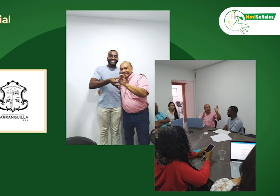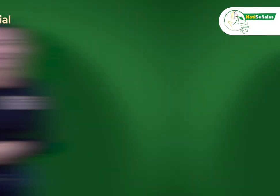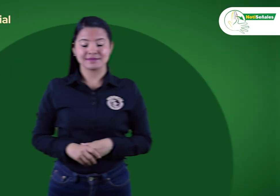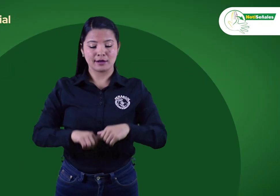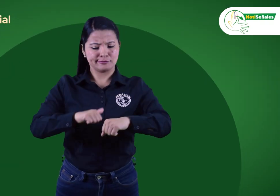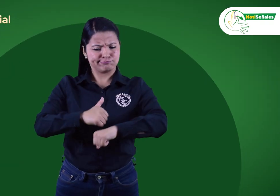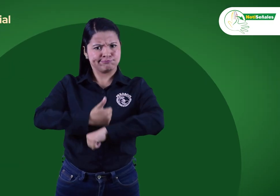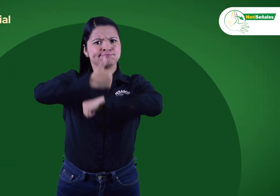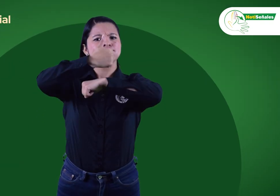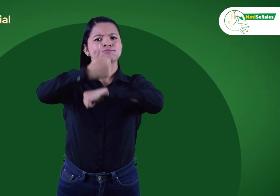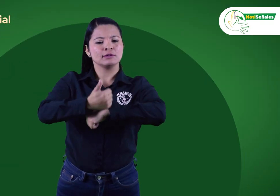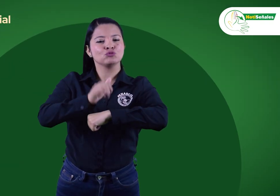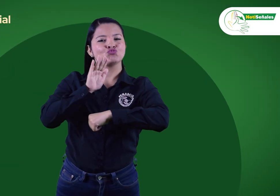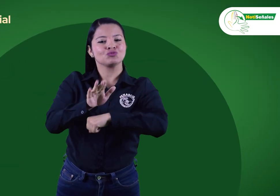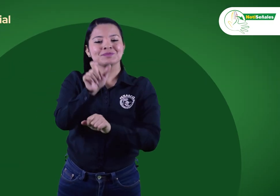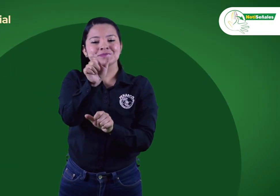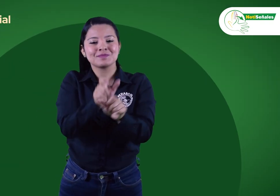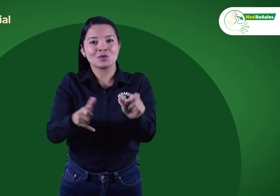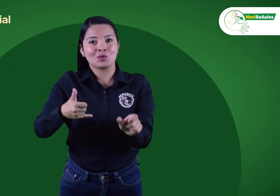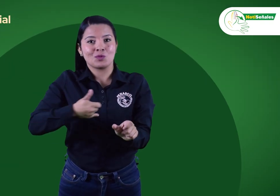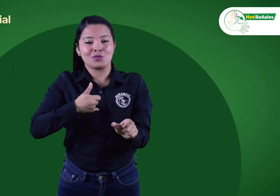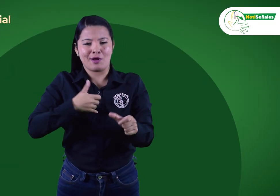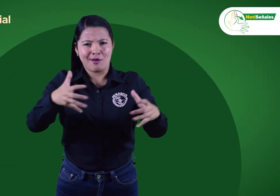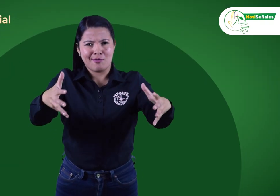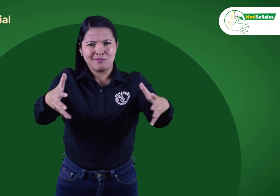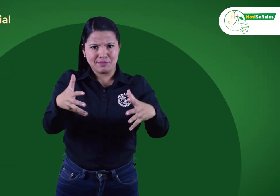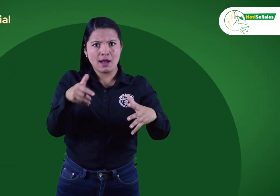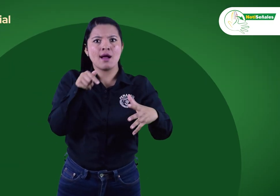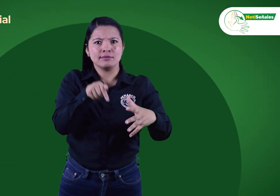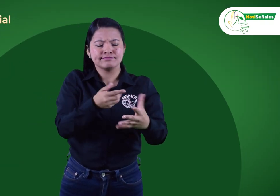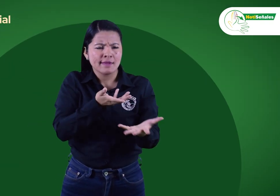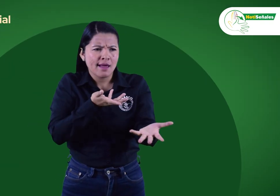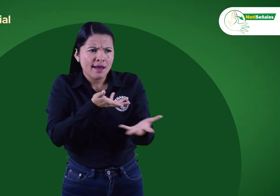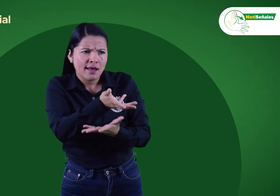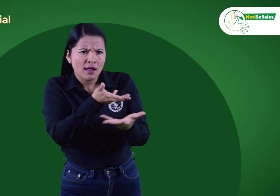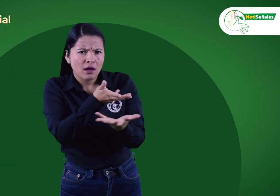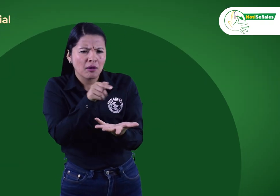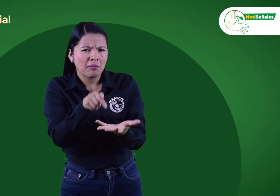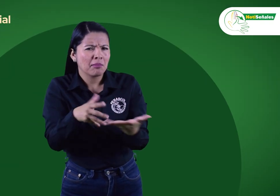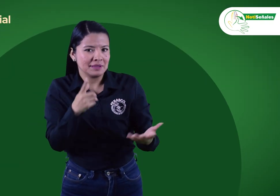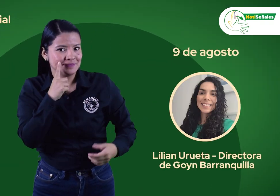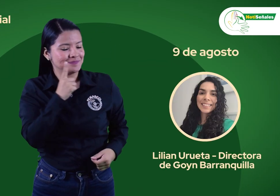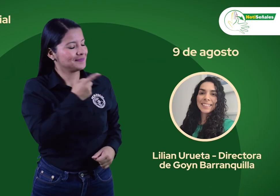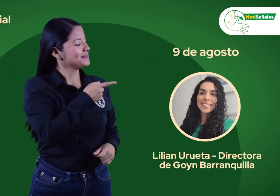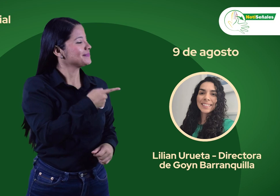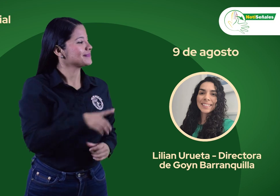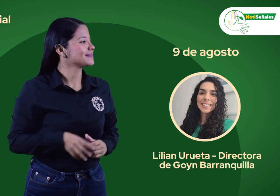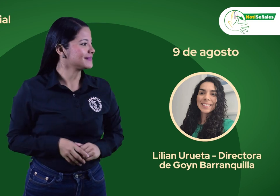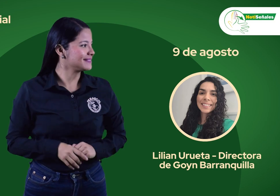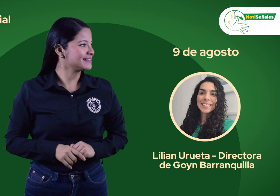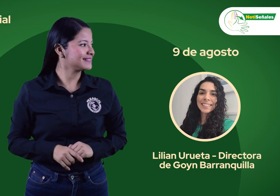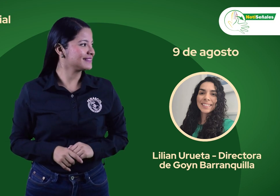El mismo 9 de agosto, estuvimos con Lilia Nurueta, directora de Goin Barranquilla.